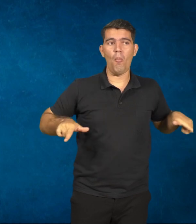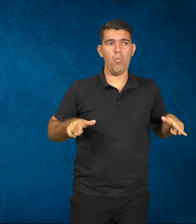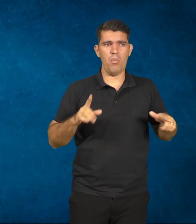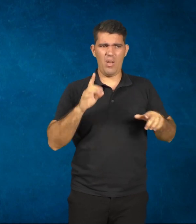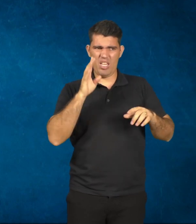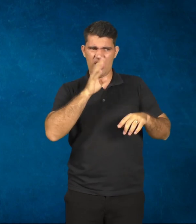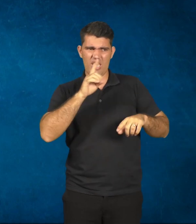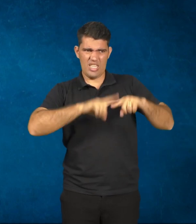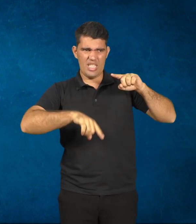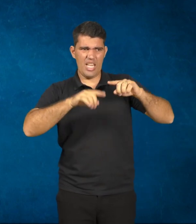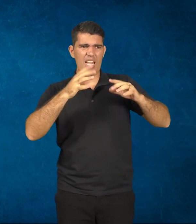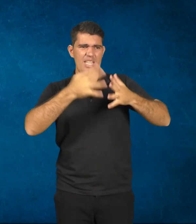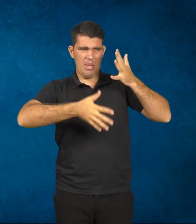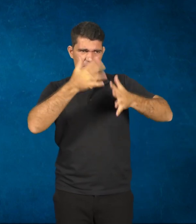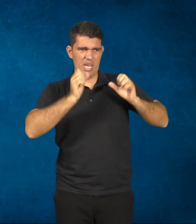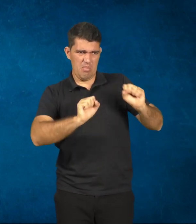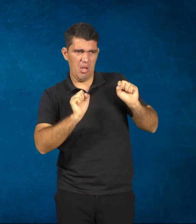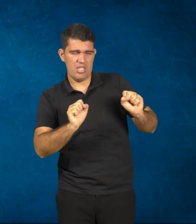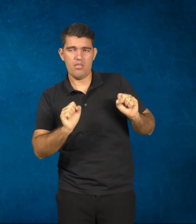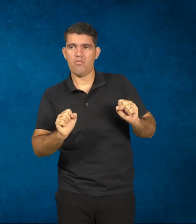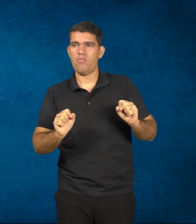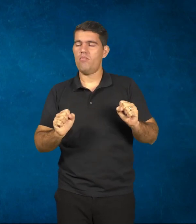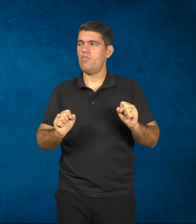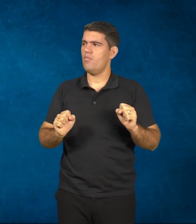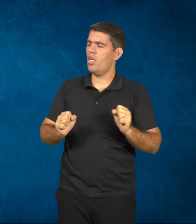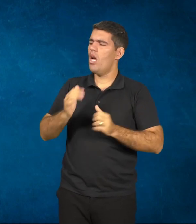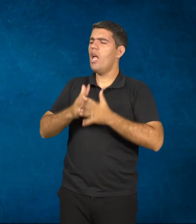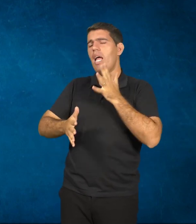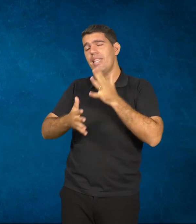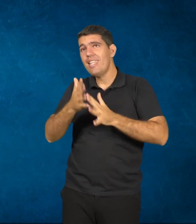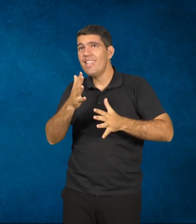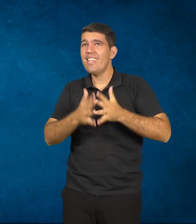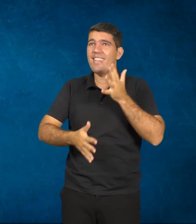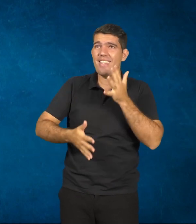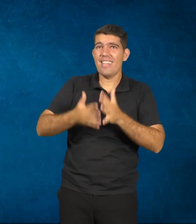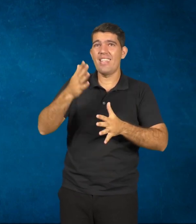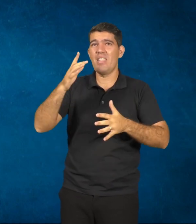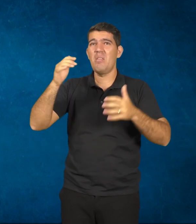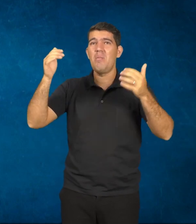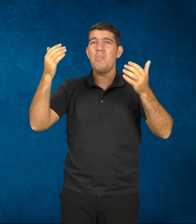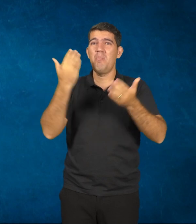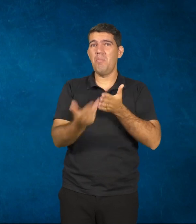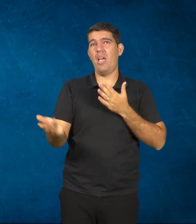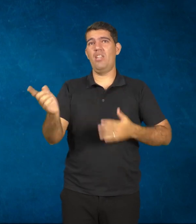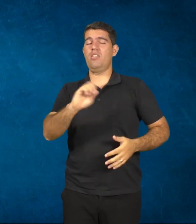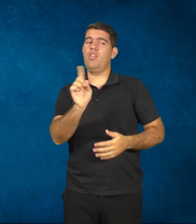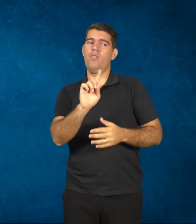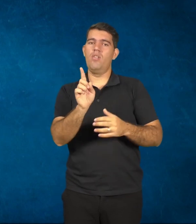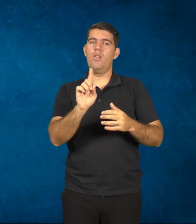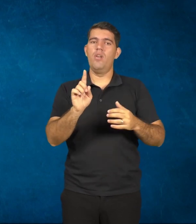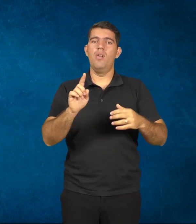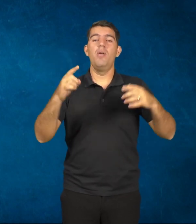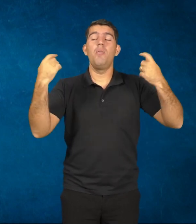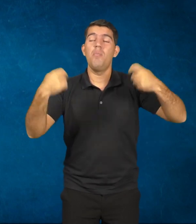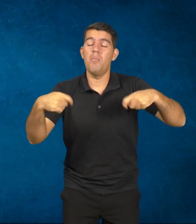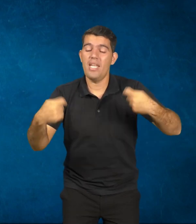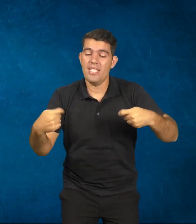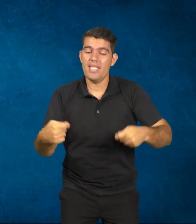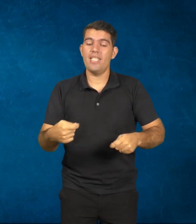diria que é prejudicial, não, Tiago. Eu acho que esse é o estágio que a gente vai ter que vencer. Esse estágio de democratização da